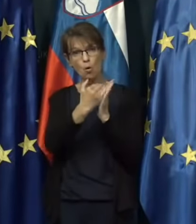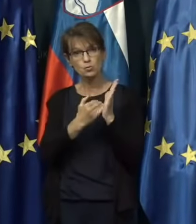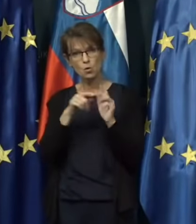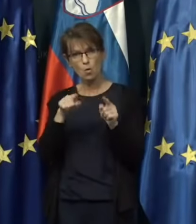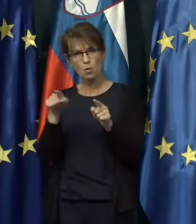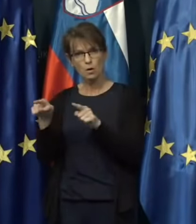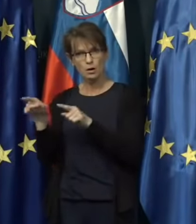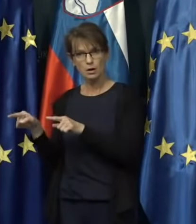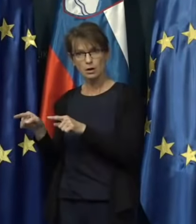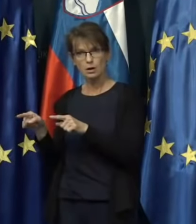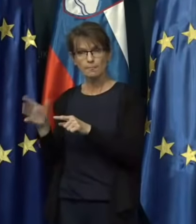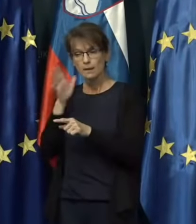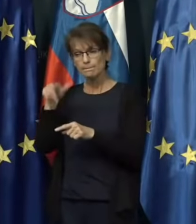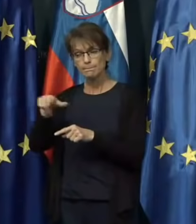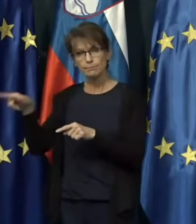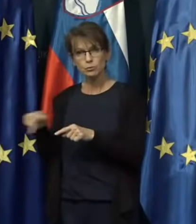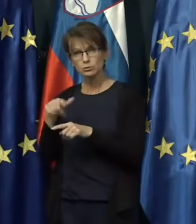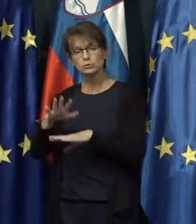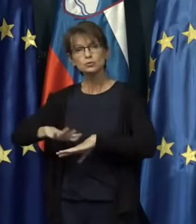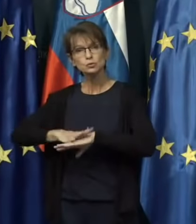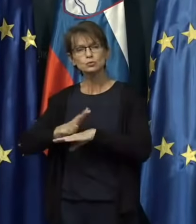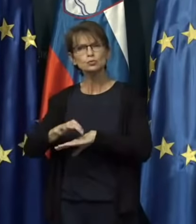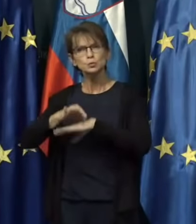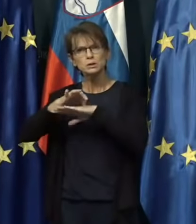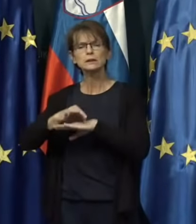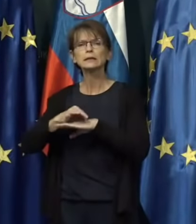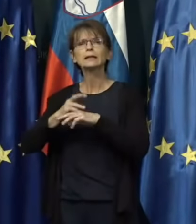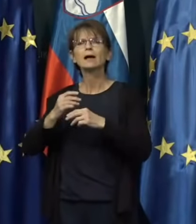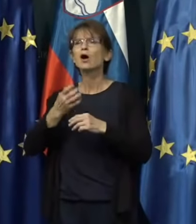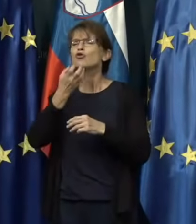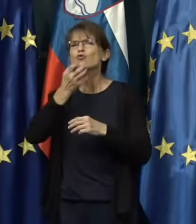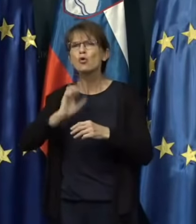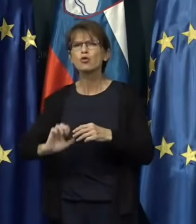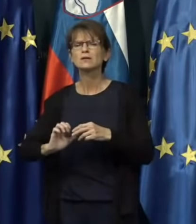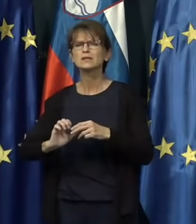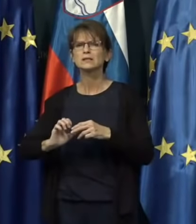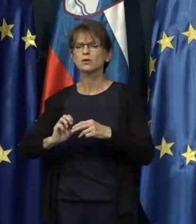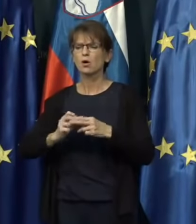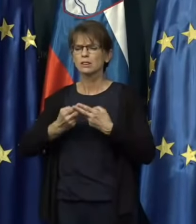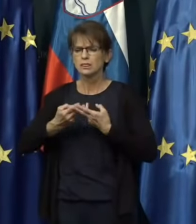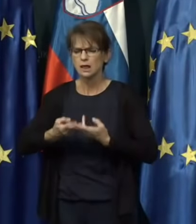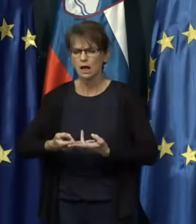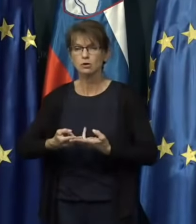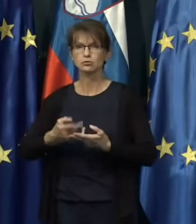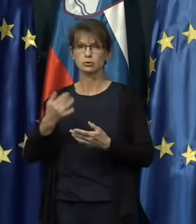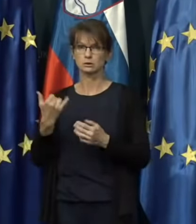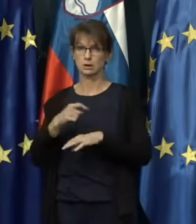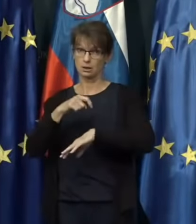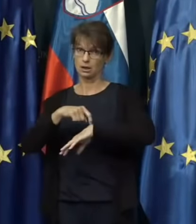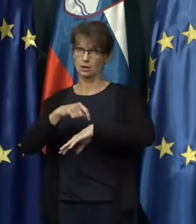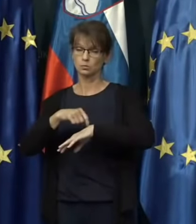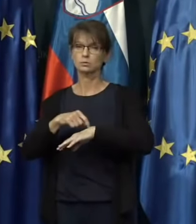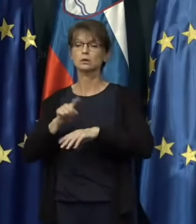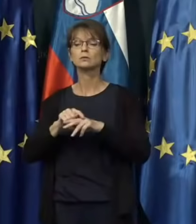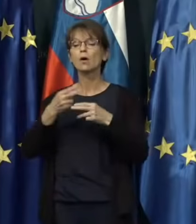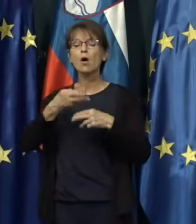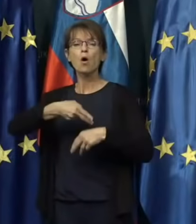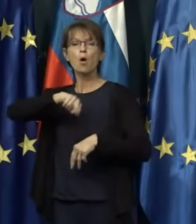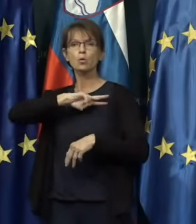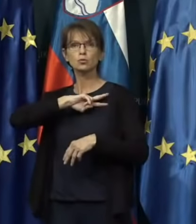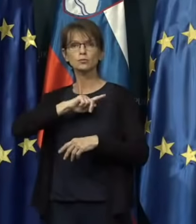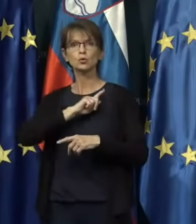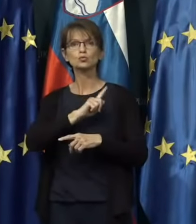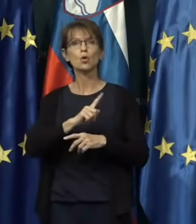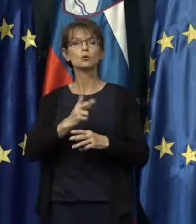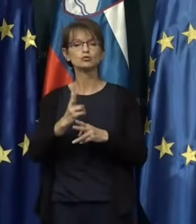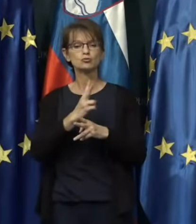težo, zgodovinsko težo trenutka in odgovornost do države, predvsem pa do